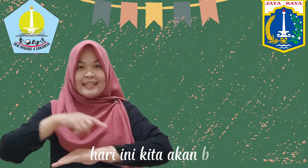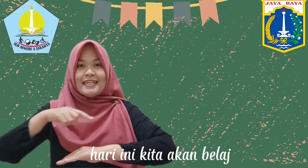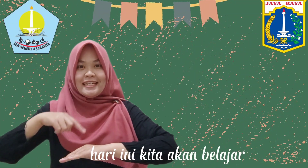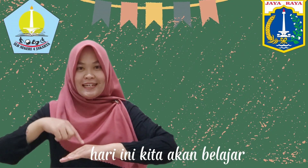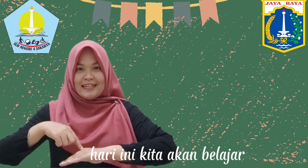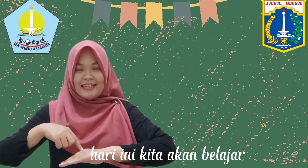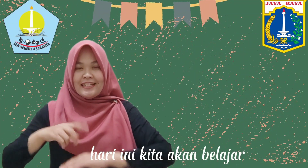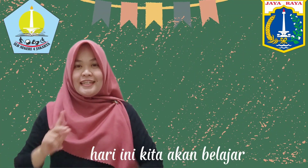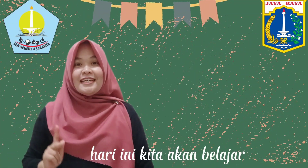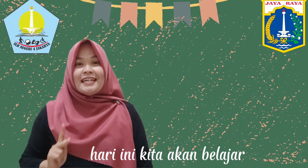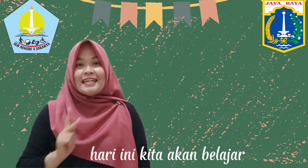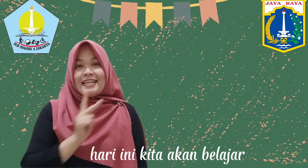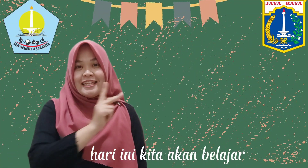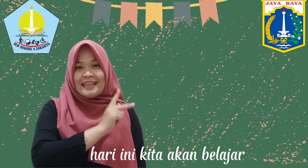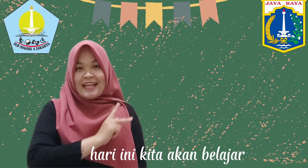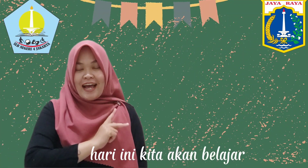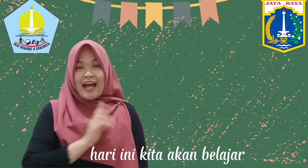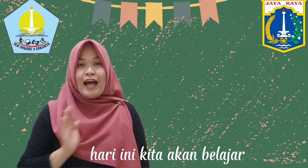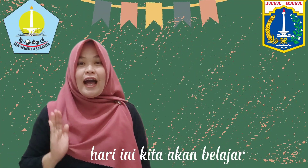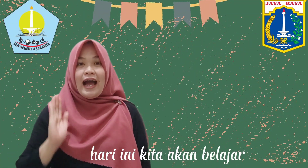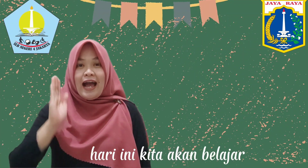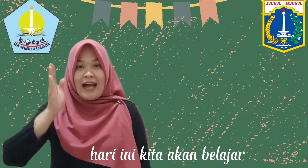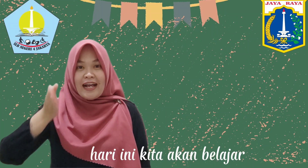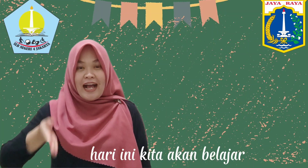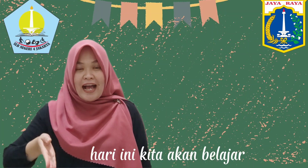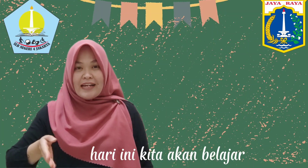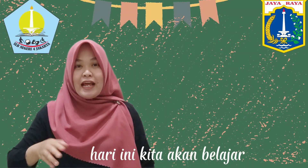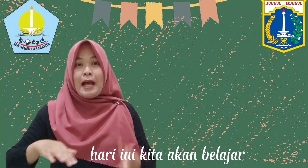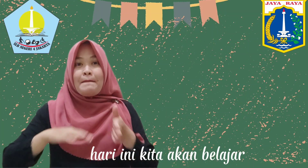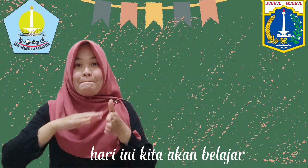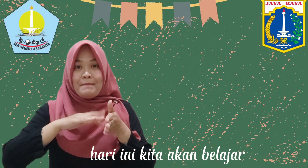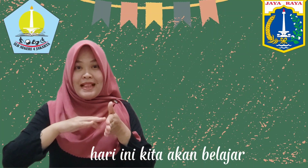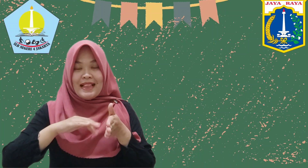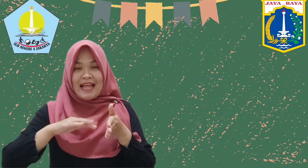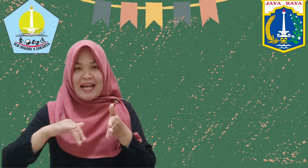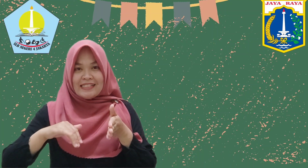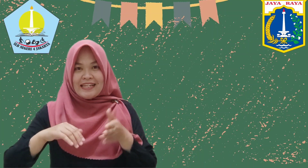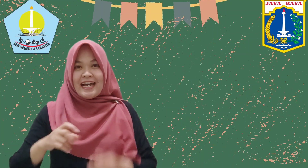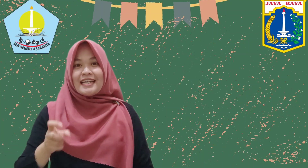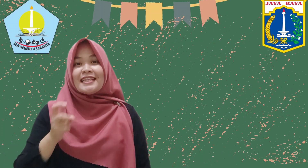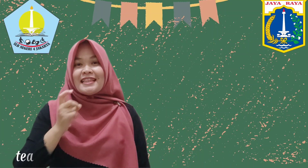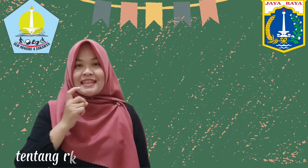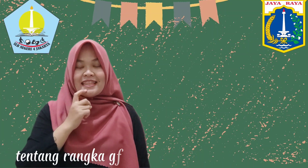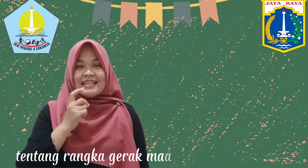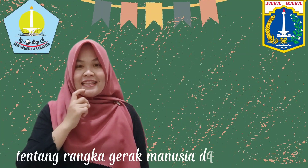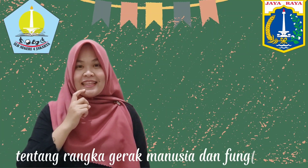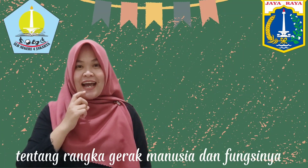ini kita akan belajar tentang